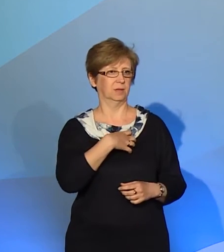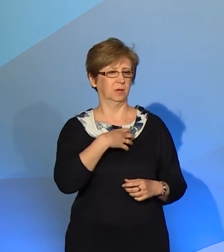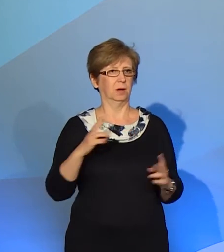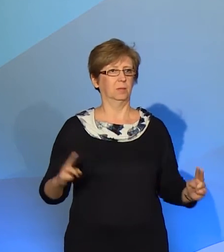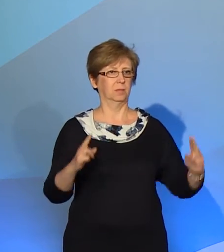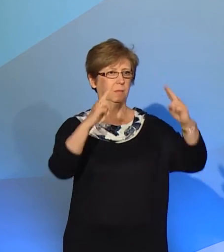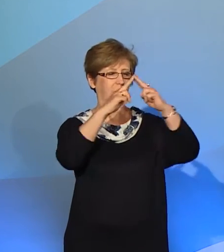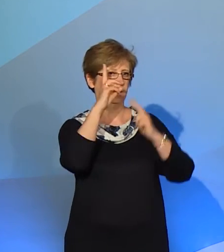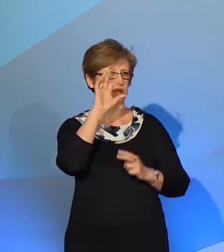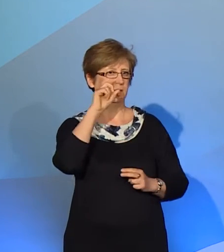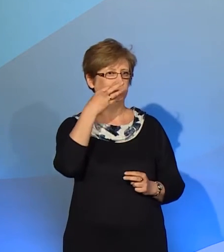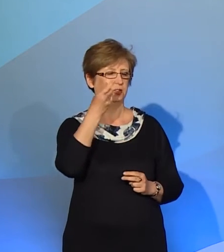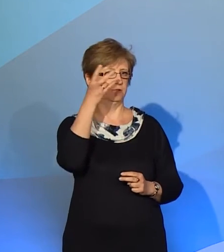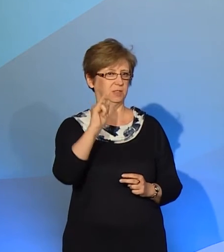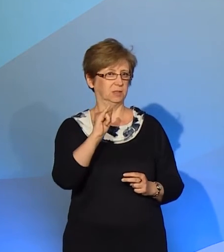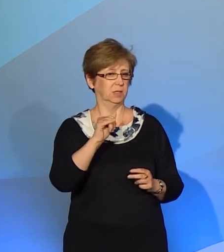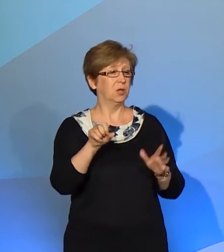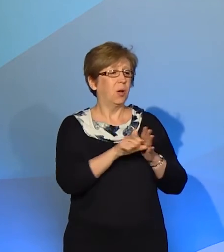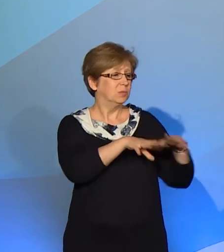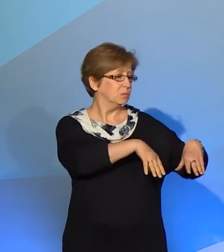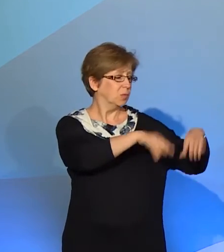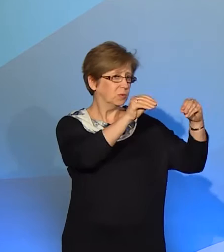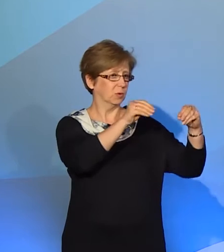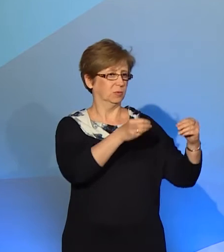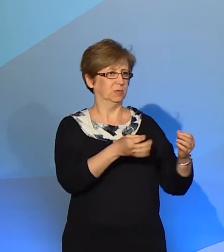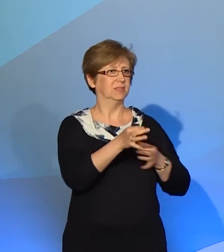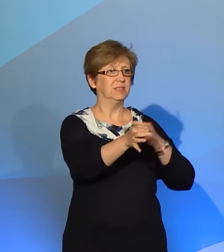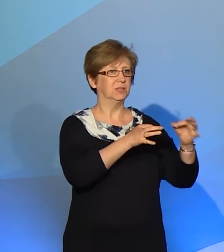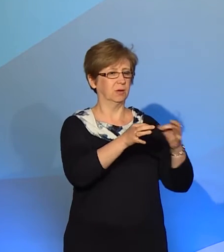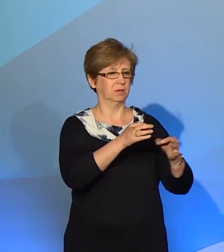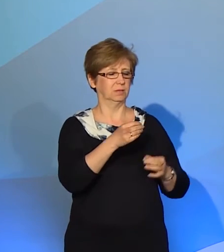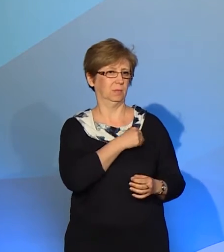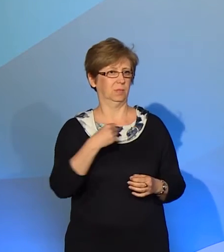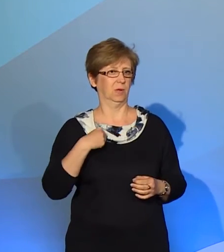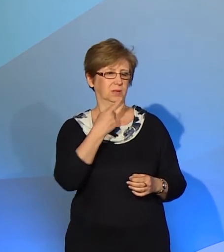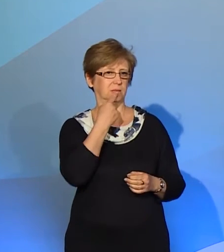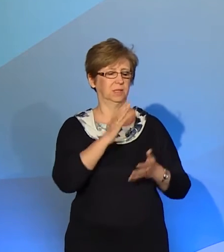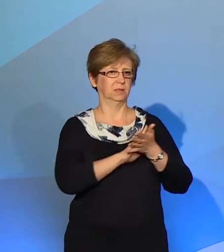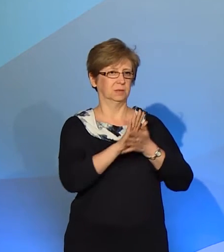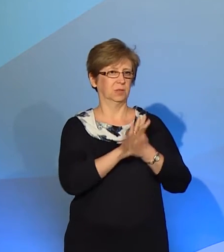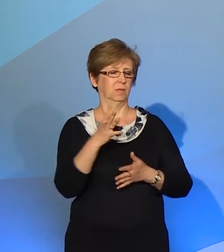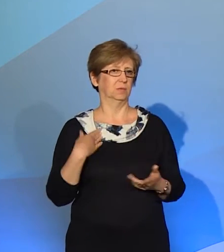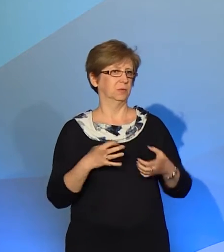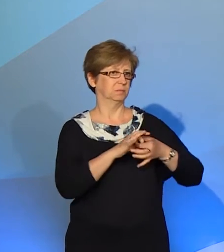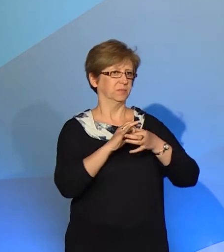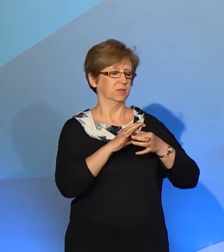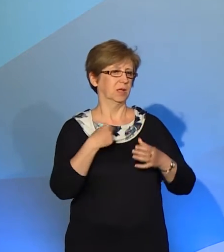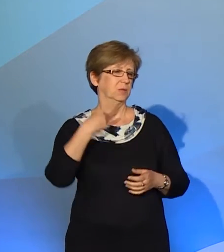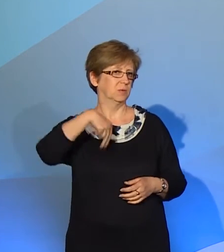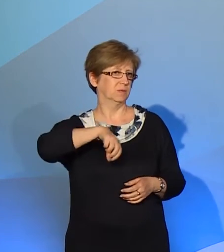Kazimierzowskim. Czyli od samego początku swojej historii polski język migowy związany był ściśle z Uniwersytetem Warszawskim. Później ta szkoła